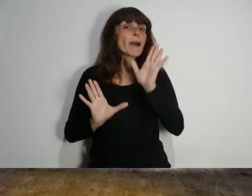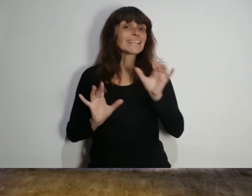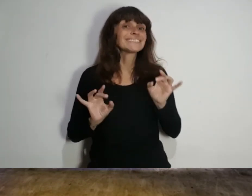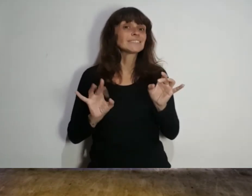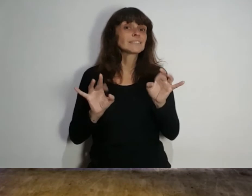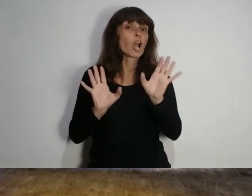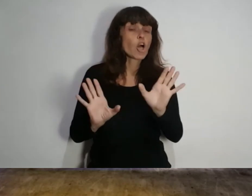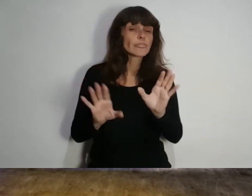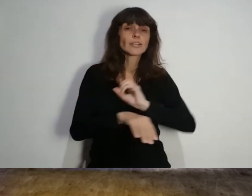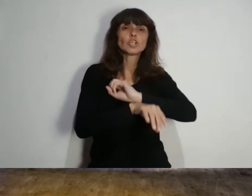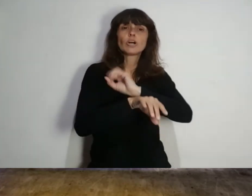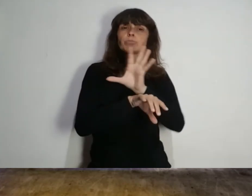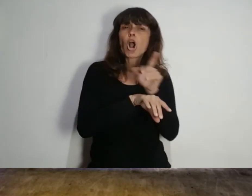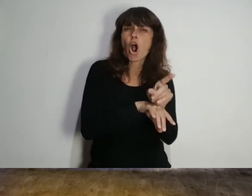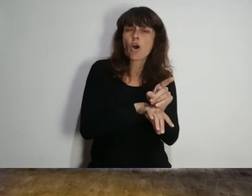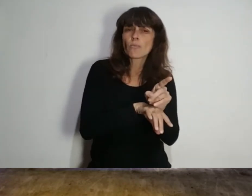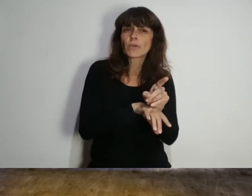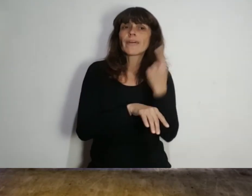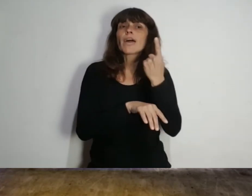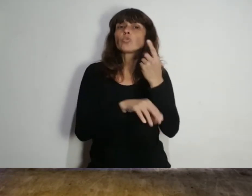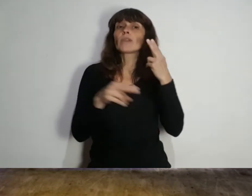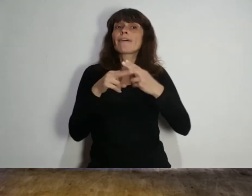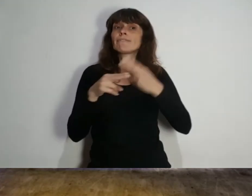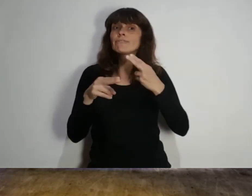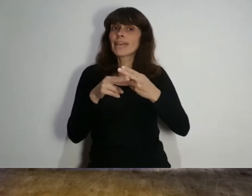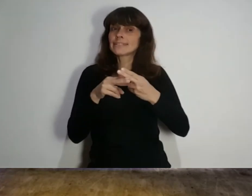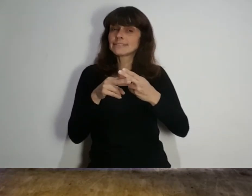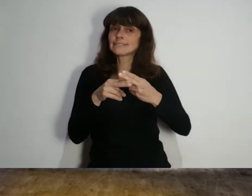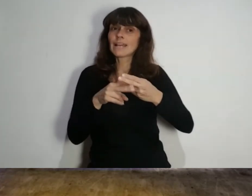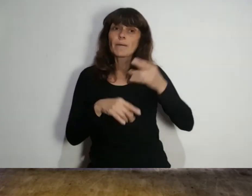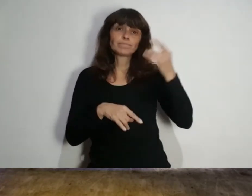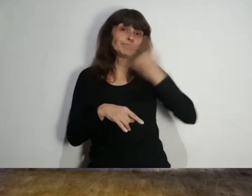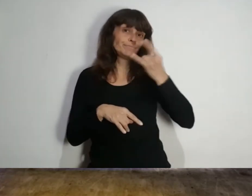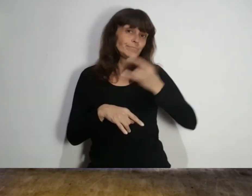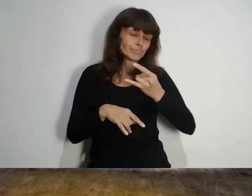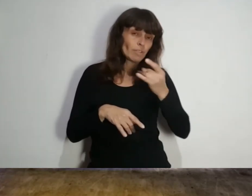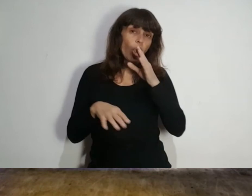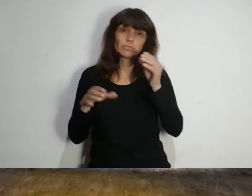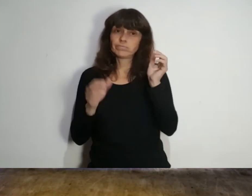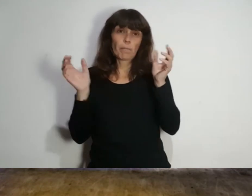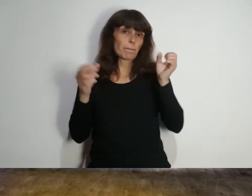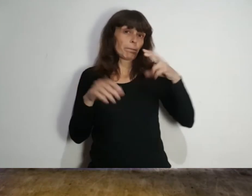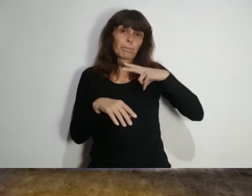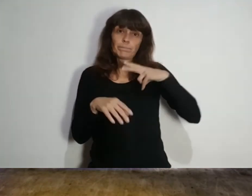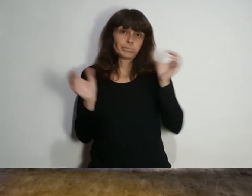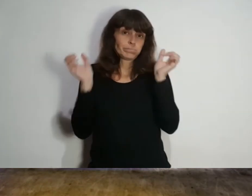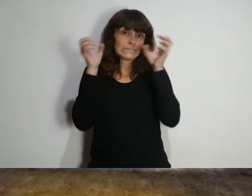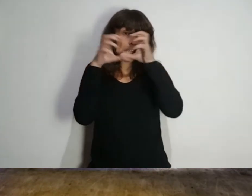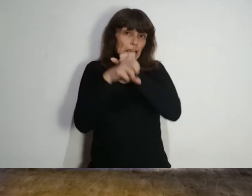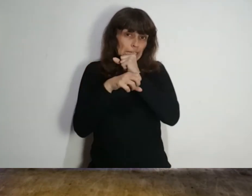se habría contagiado de COVID-19 en una fiesta clandestina organizada por su hermana.